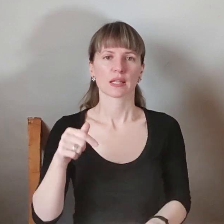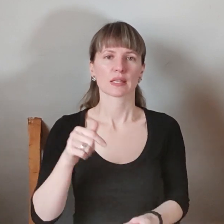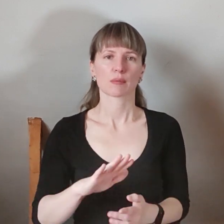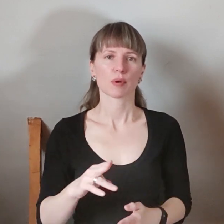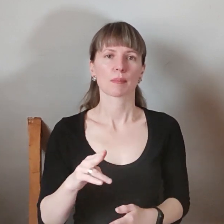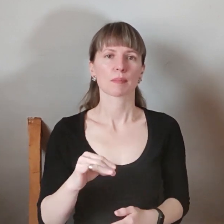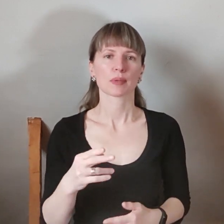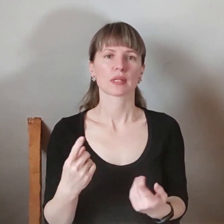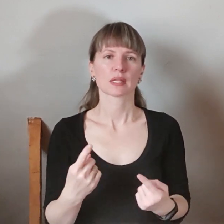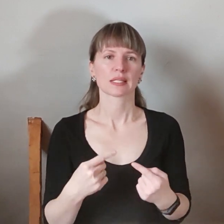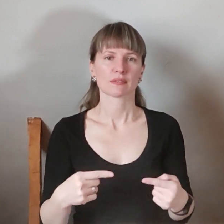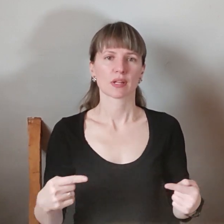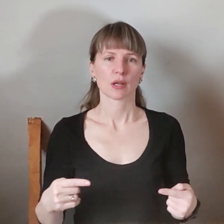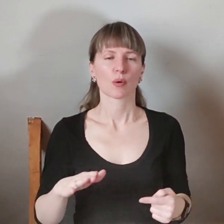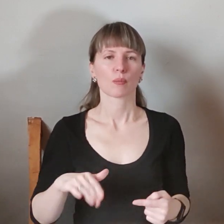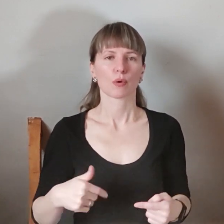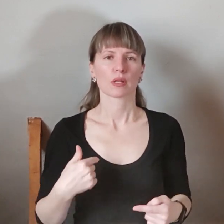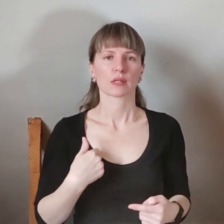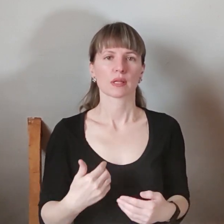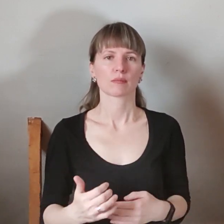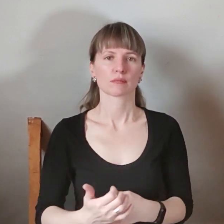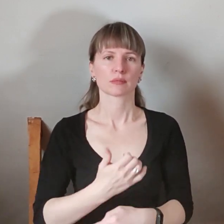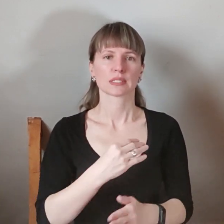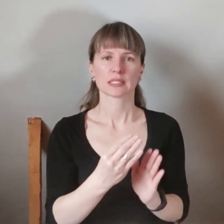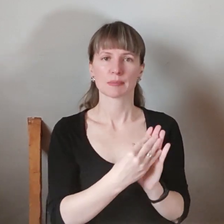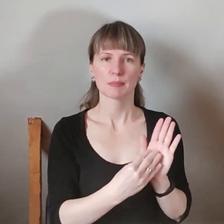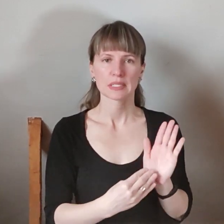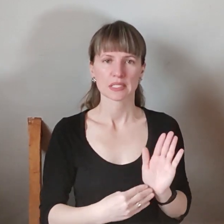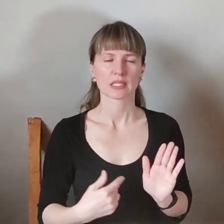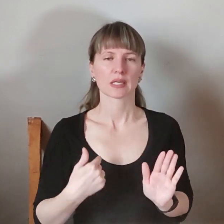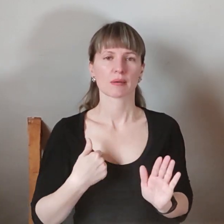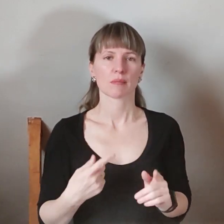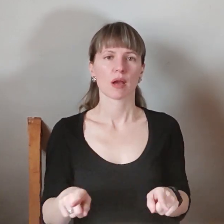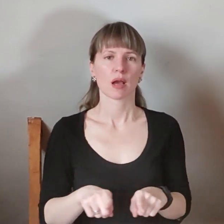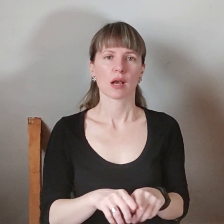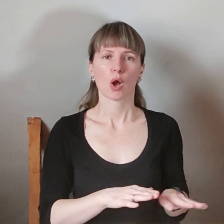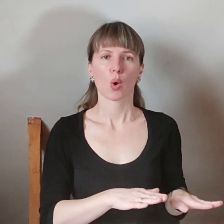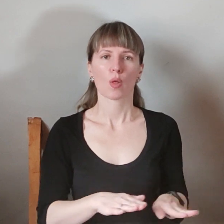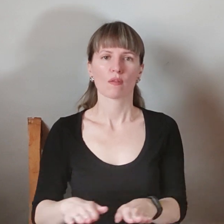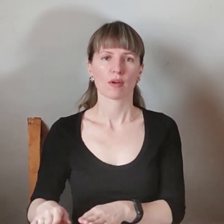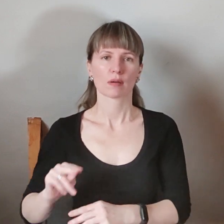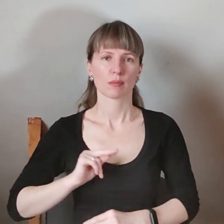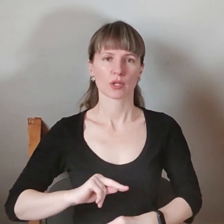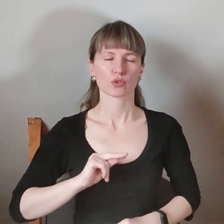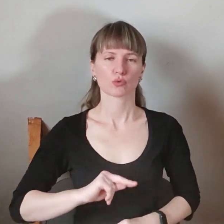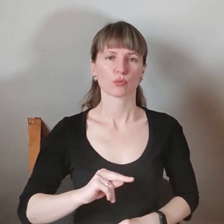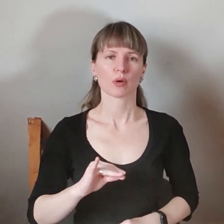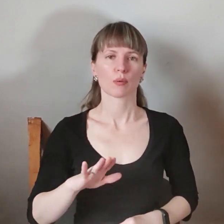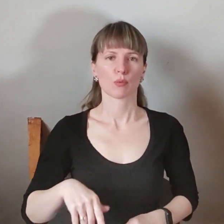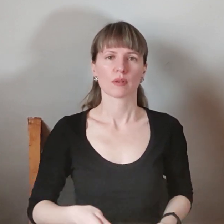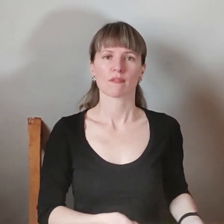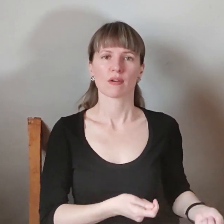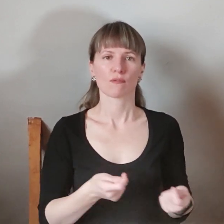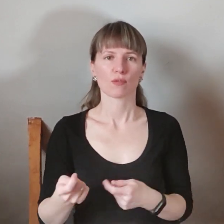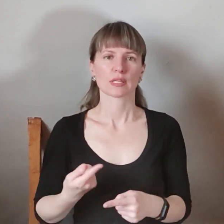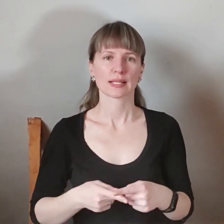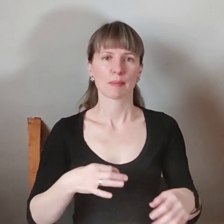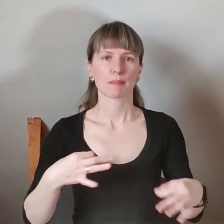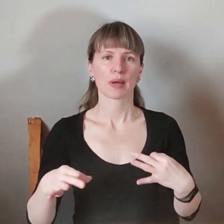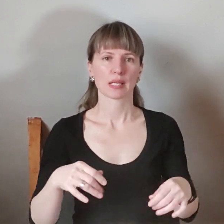жодним з варіантів, потім нам прислають списку і ми, ну, і в конвейер працюємо, і потім вивозимо ці пакети звідси, і